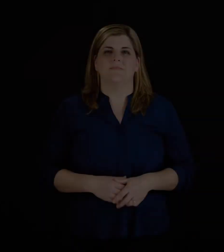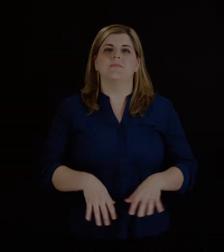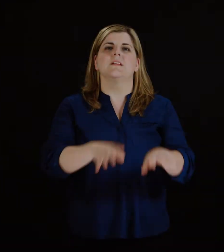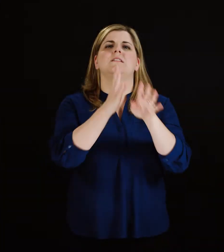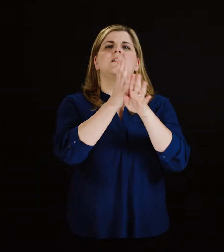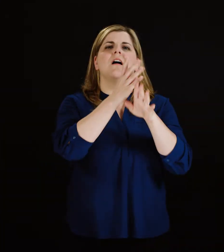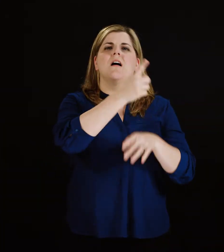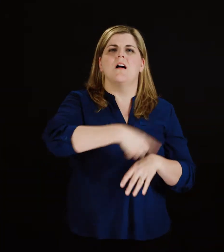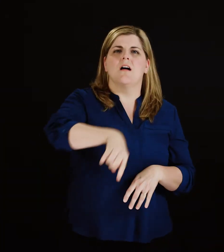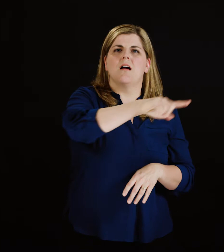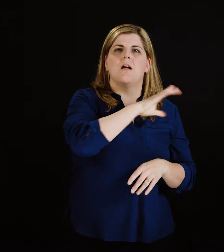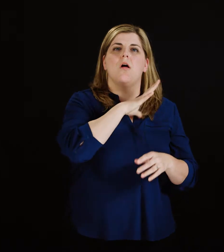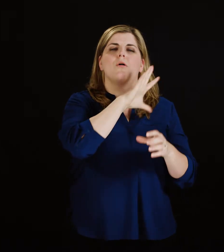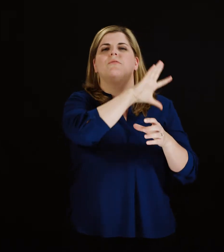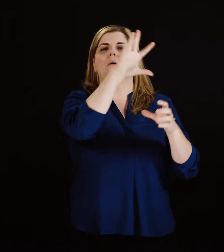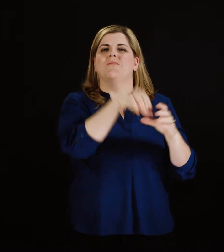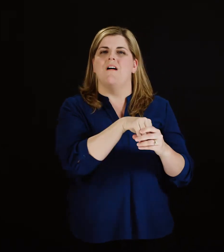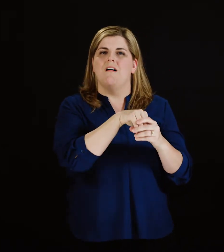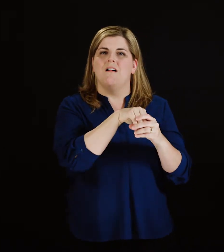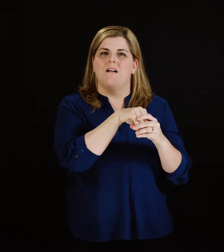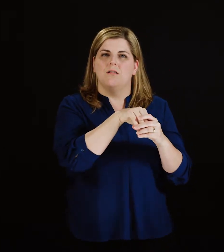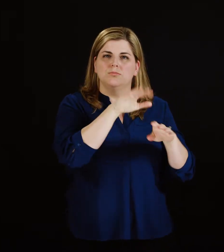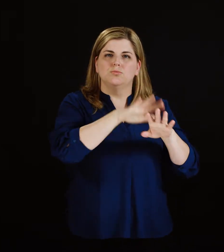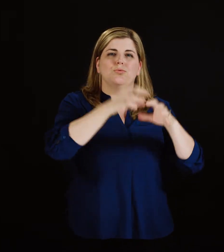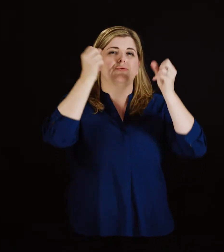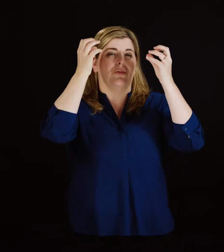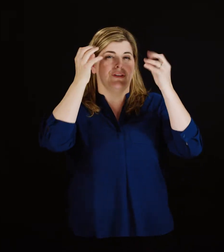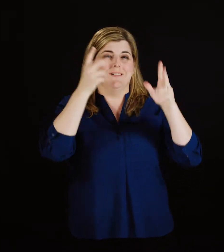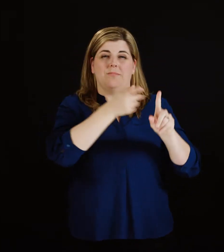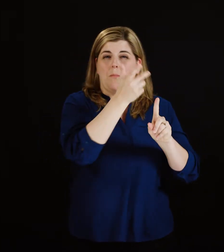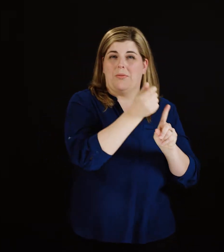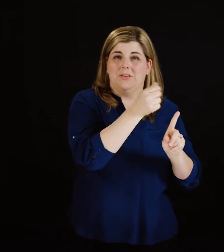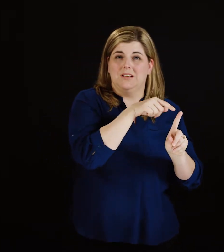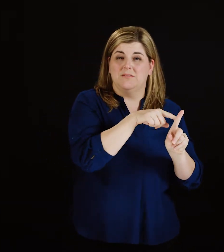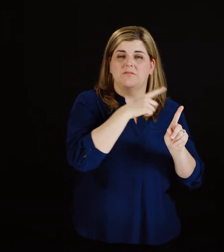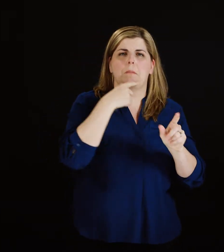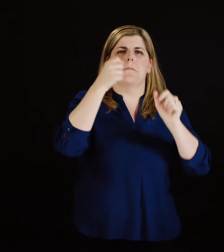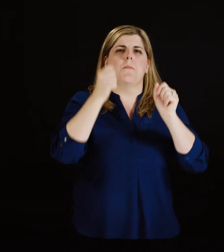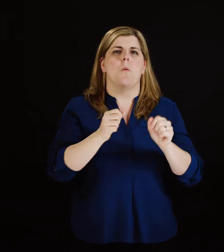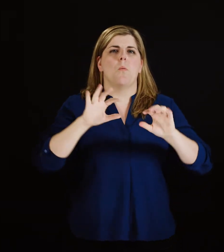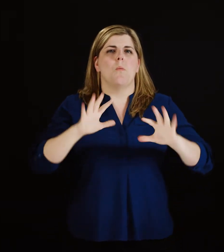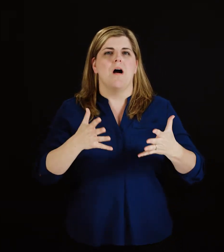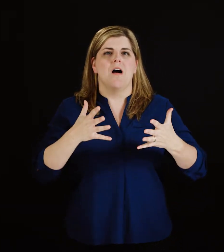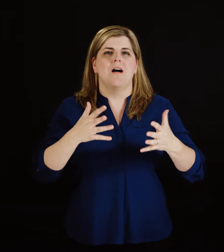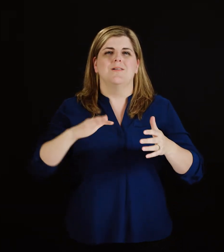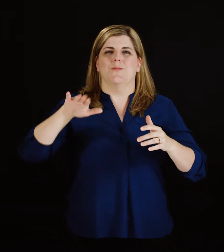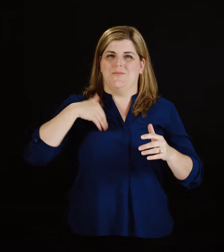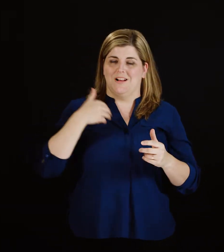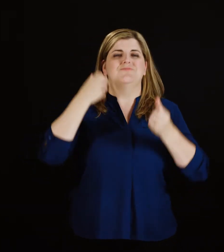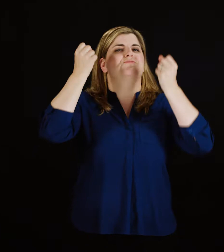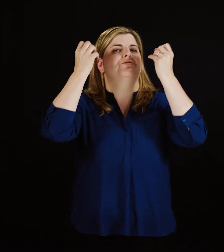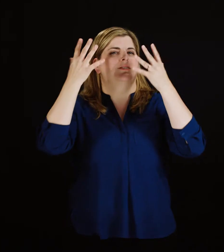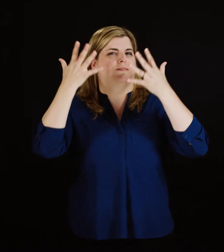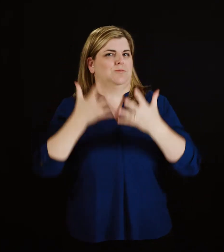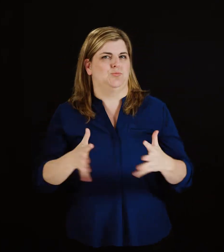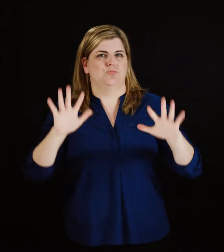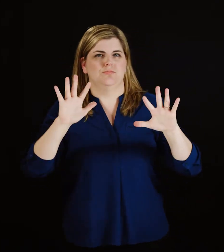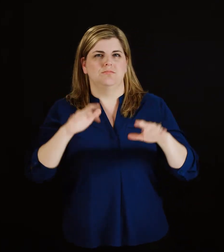Les clients abonnés à un forfait de données peuvent seulement utiliser les données. Ce type de